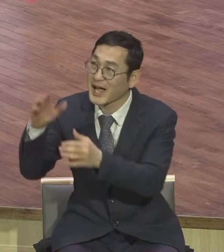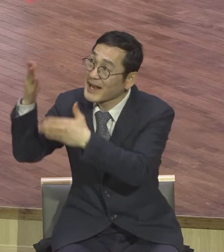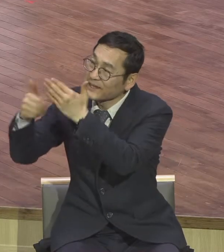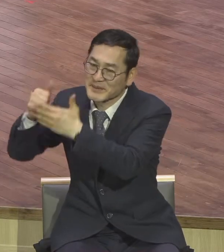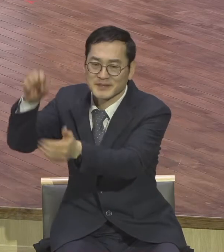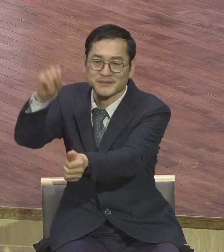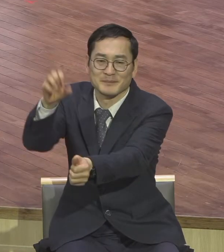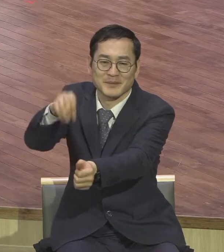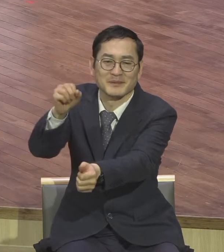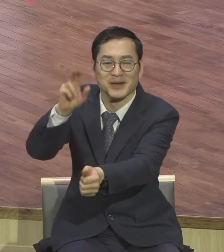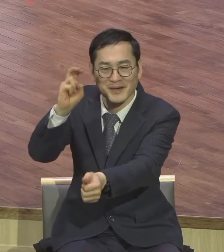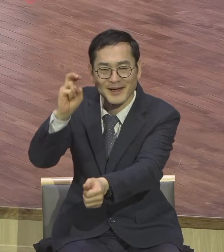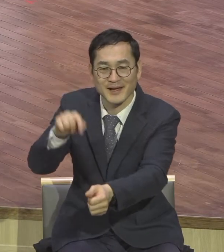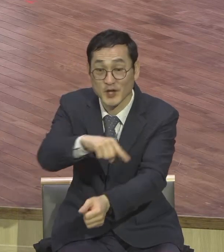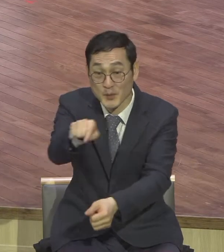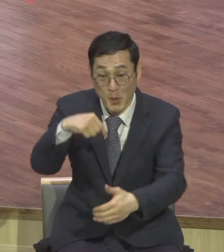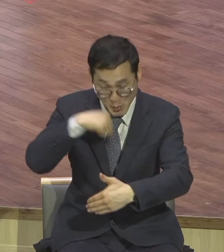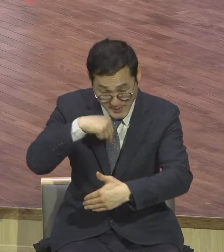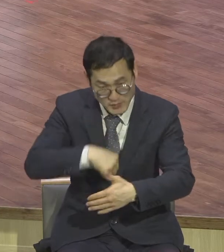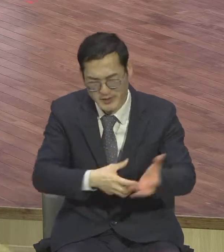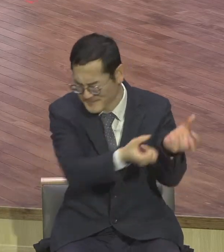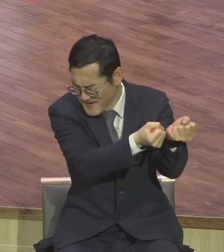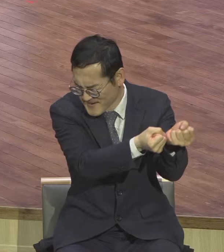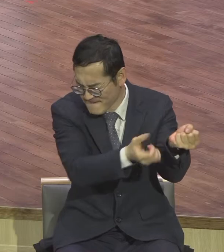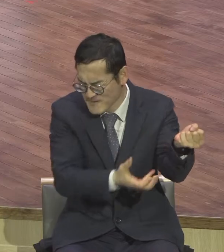마음속에 멱살을 잡고 있는 사람이십니까